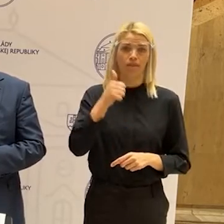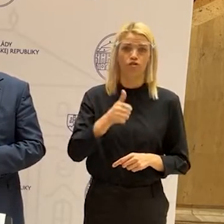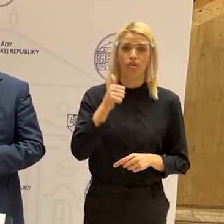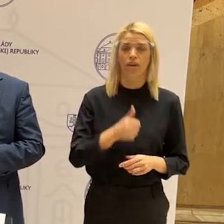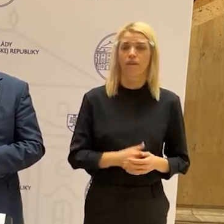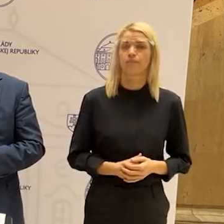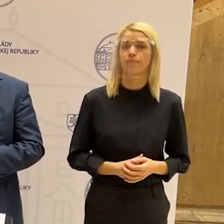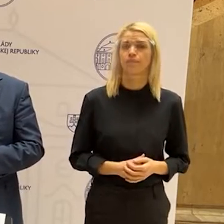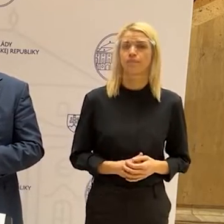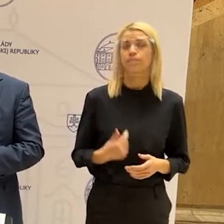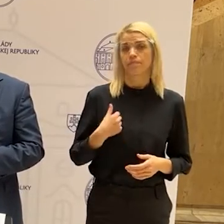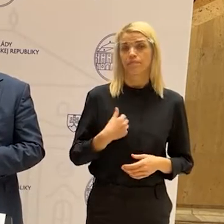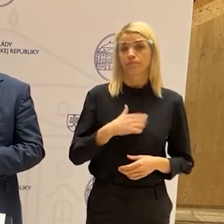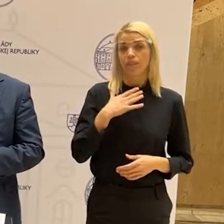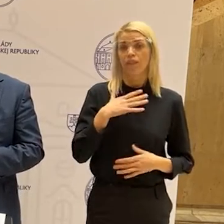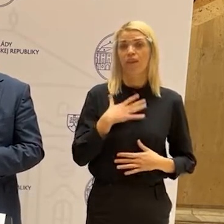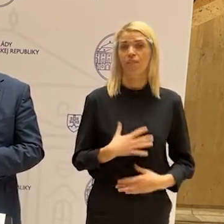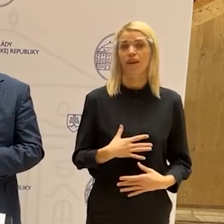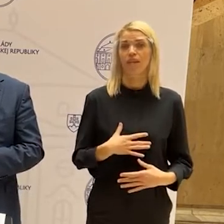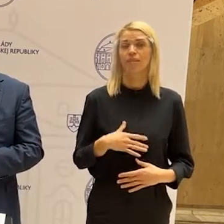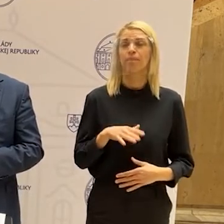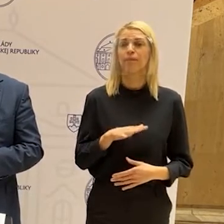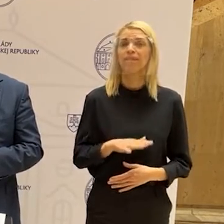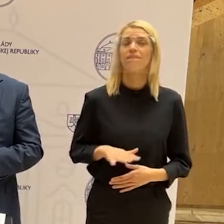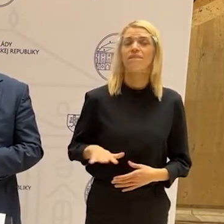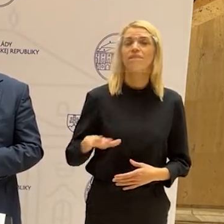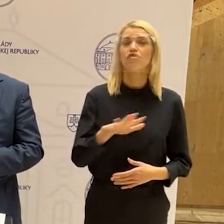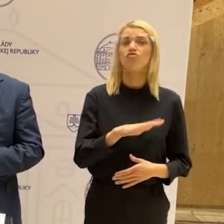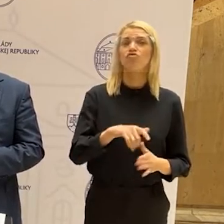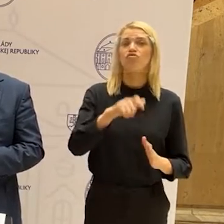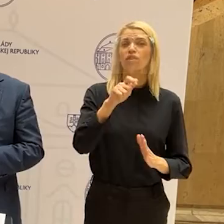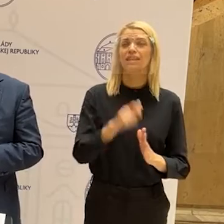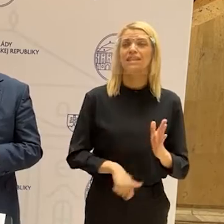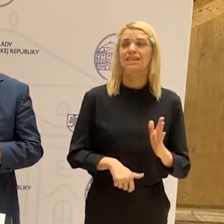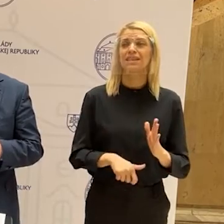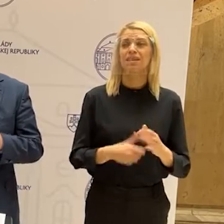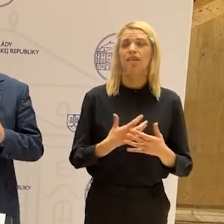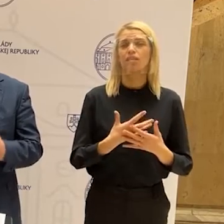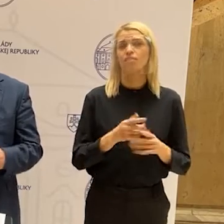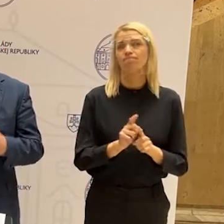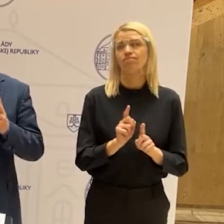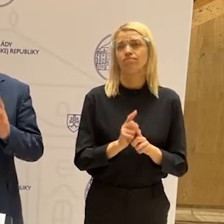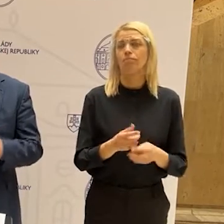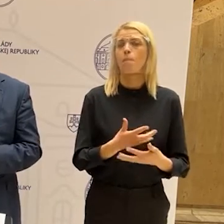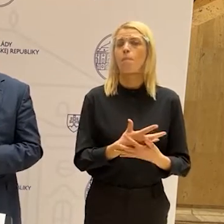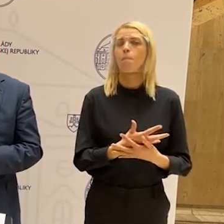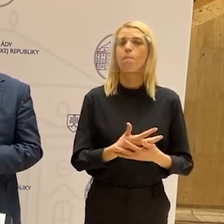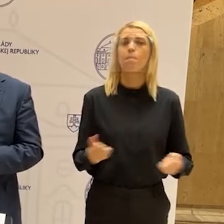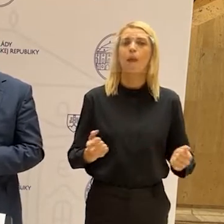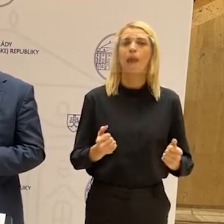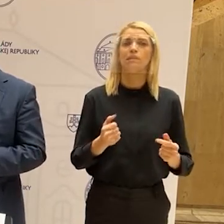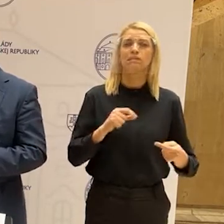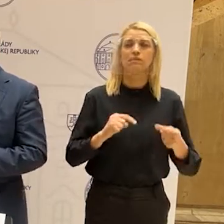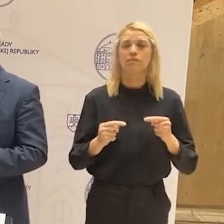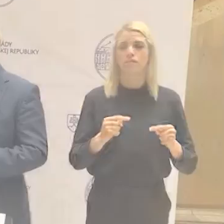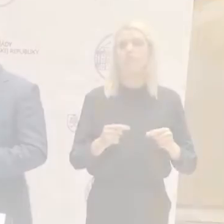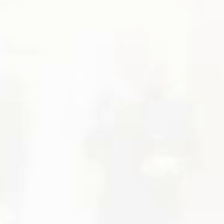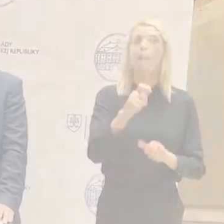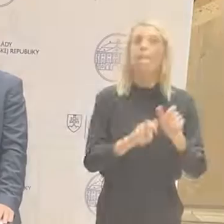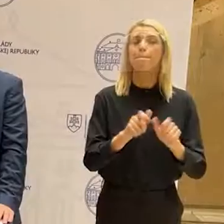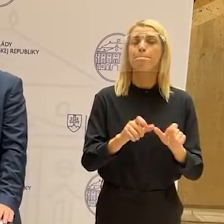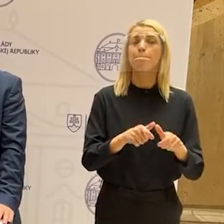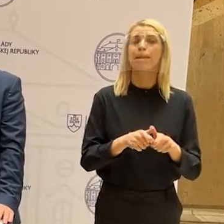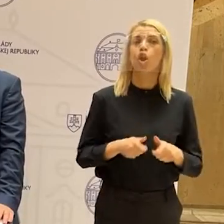Som veľmi rád, že sa na tom všetci, všetky strany bez akýchkoľvek disharmónie zhodli.